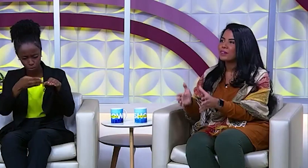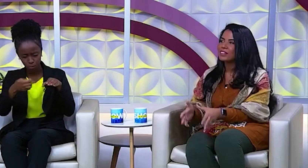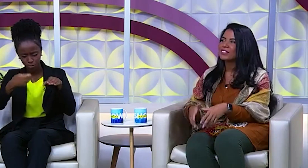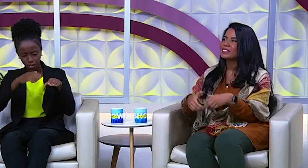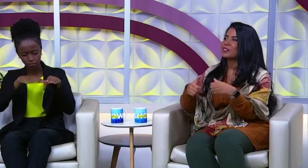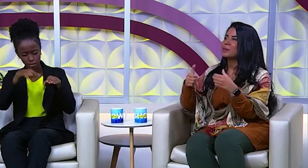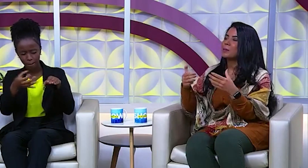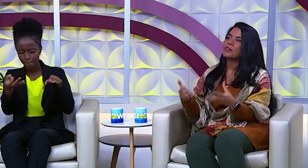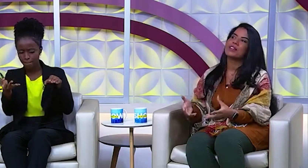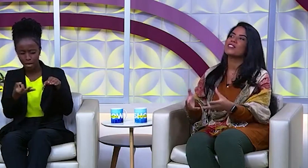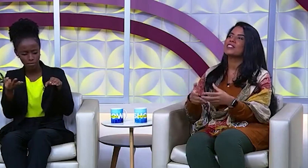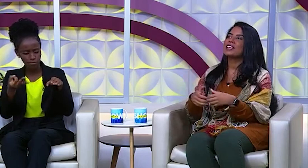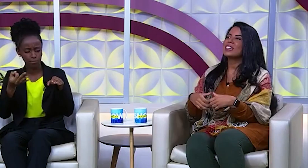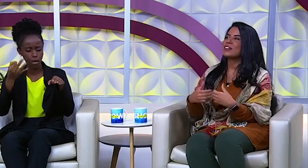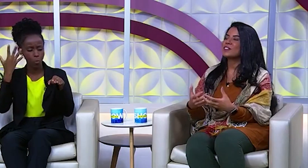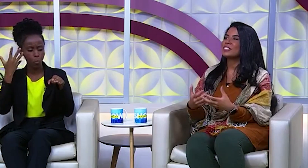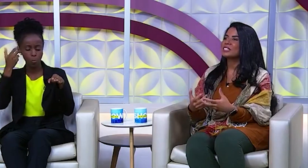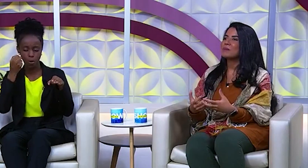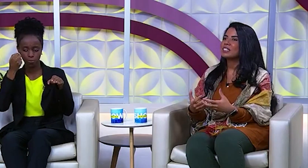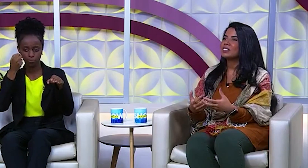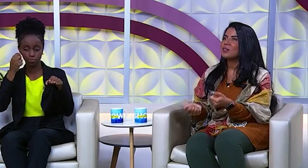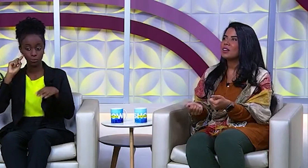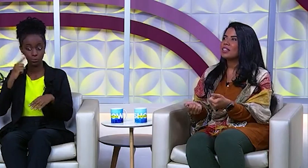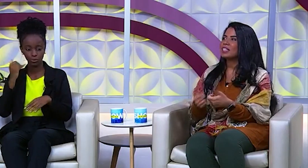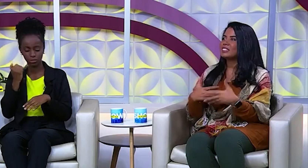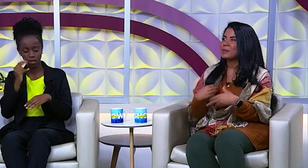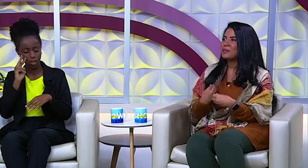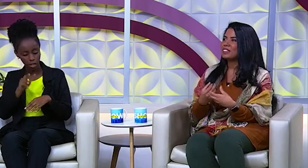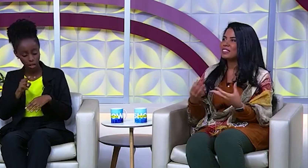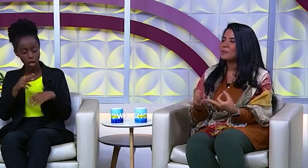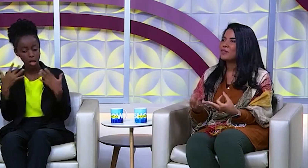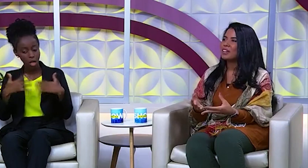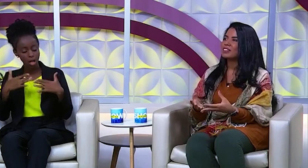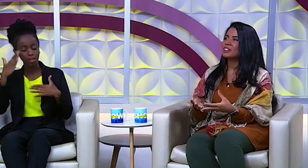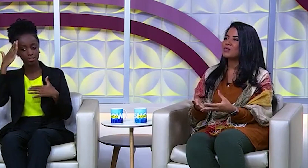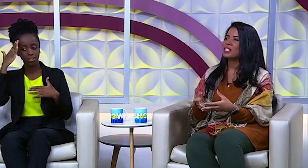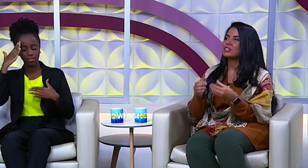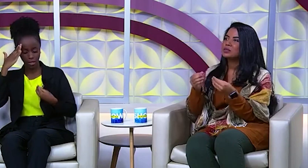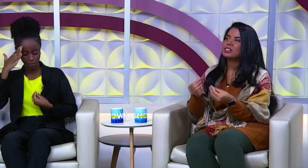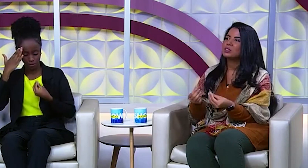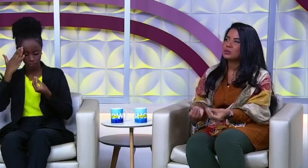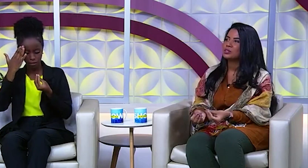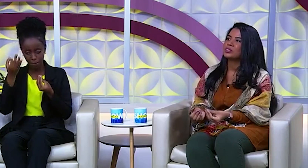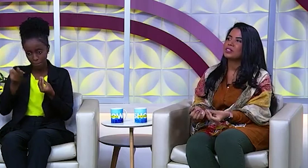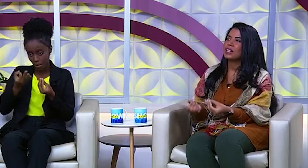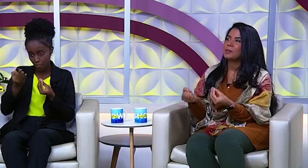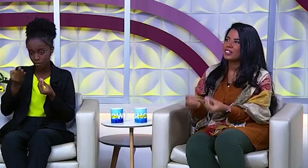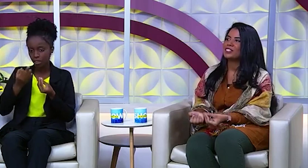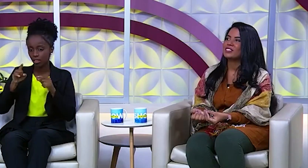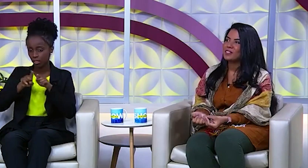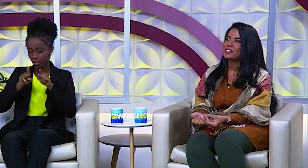que ser perfeito, tem que ser um animal perfeito. E ele falou que nessa parte, então, quer dizer que a minha vida tem que ser perfeita. Falei, as suas atitudes